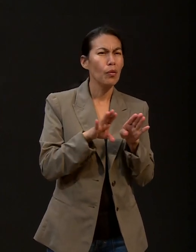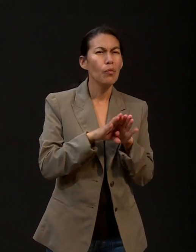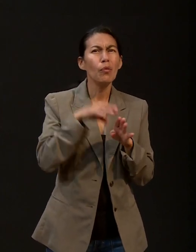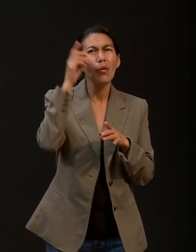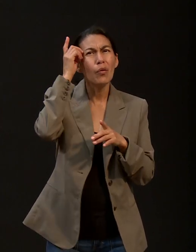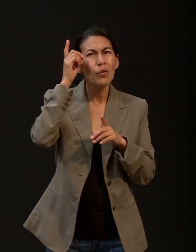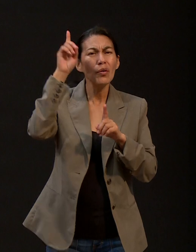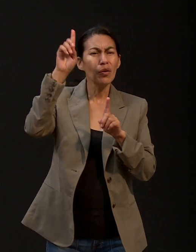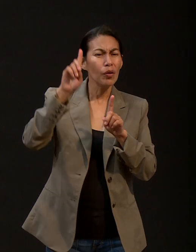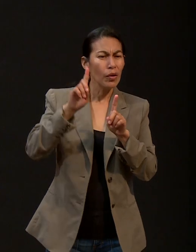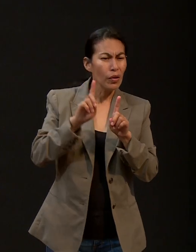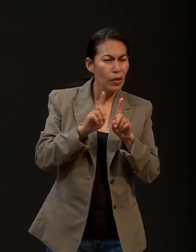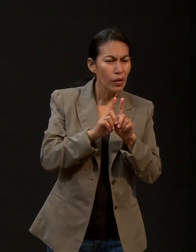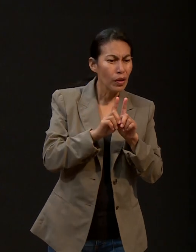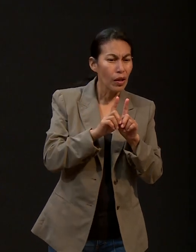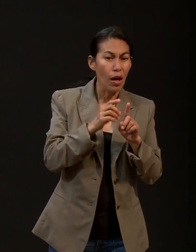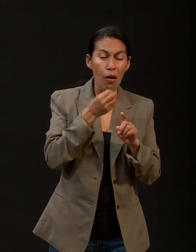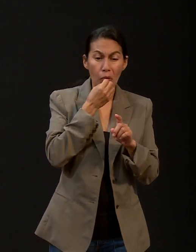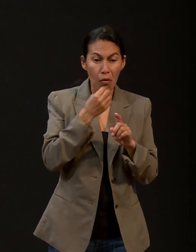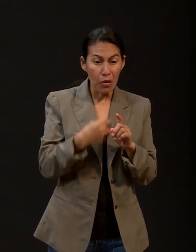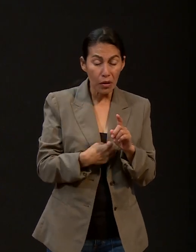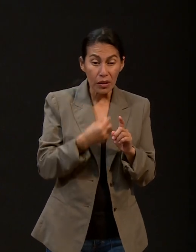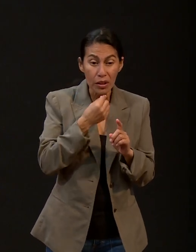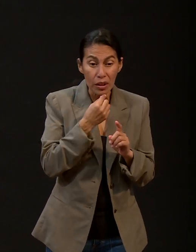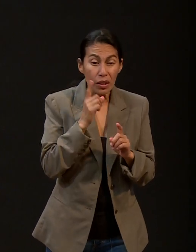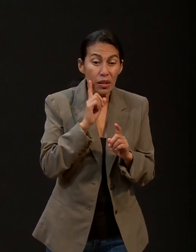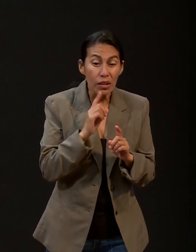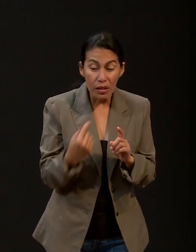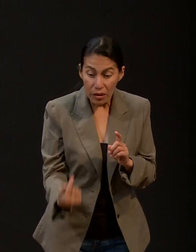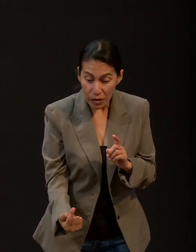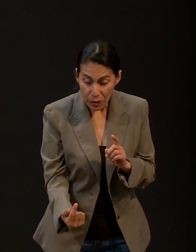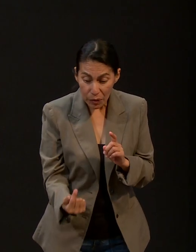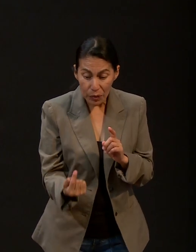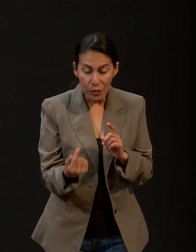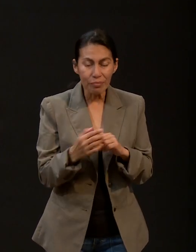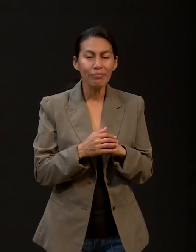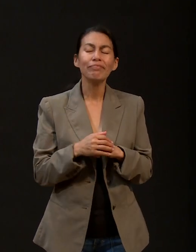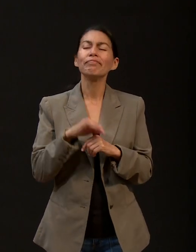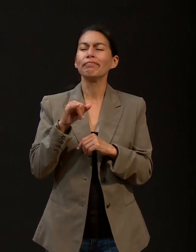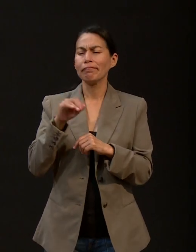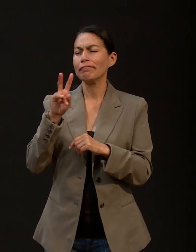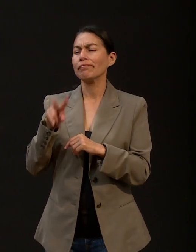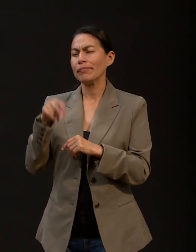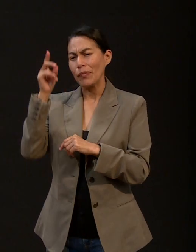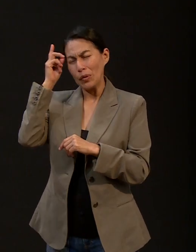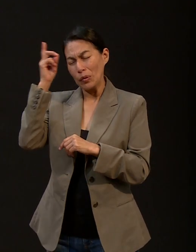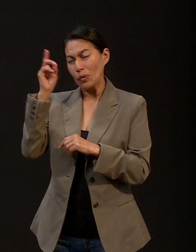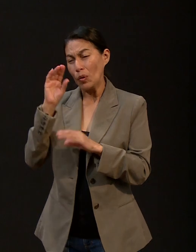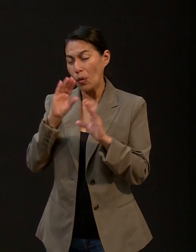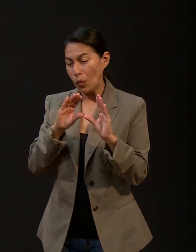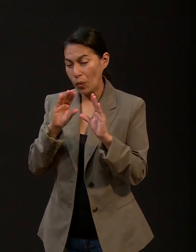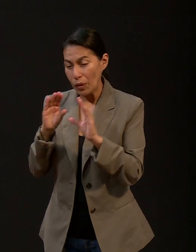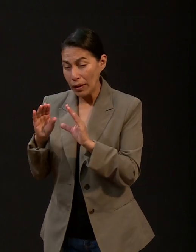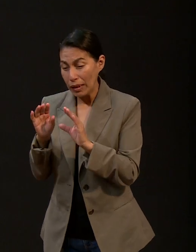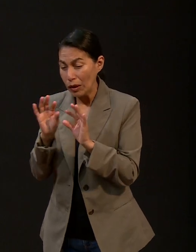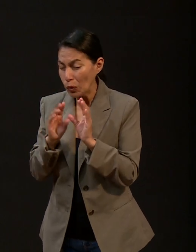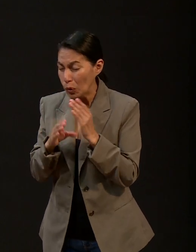guiando su vida desde pequeño. Así es, Pastor. Dios tiene cuidado hasta de los detalles más pequeños. ¡Qué